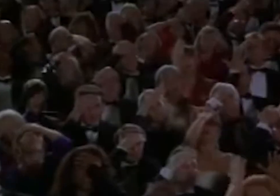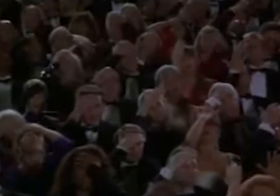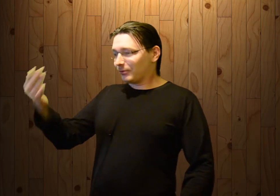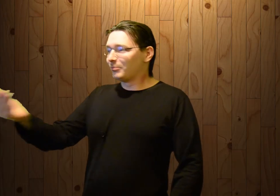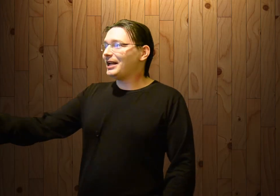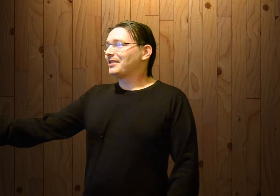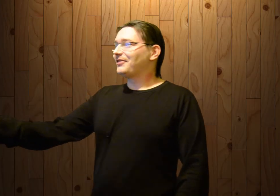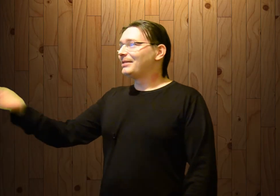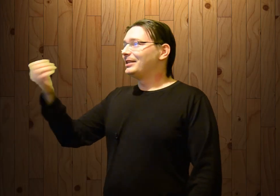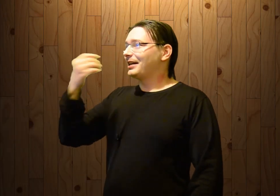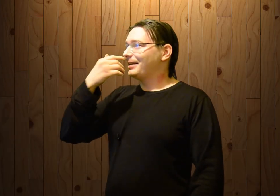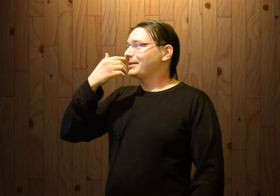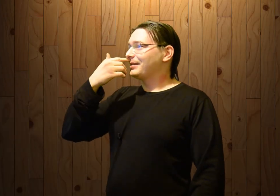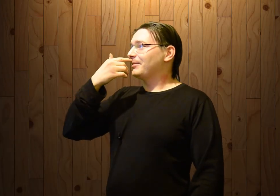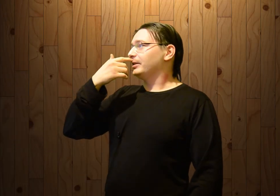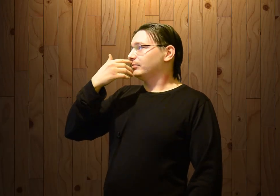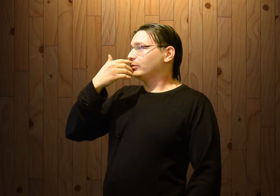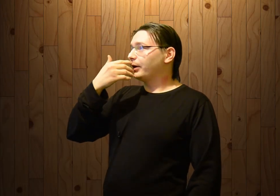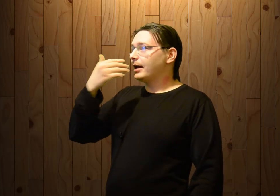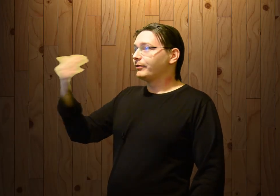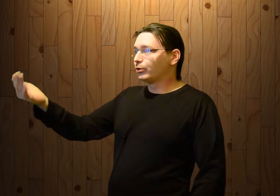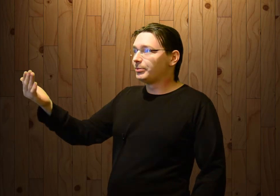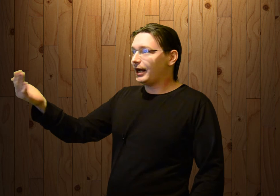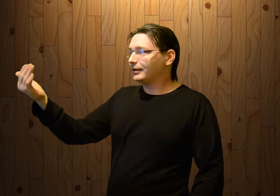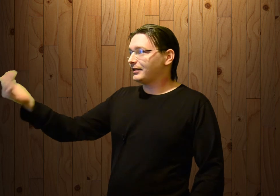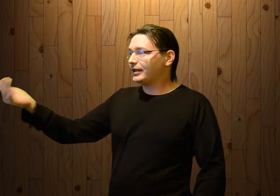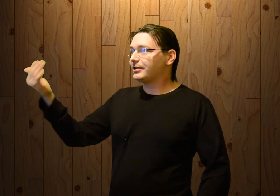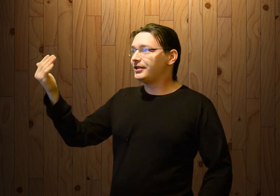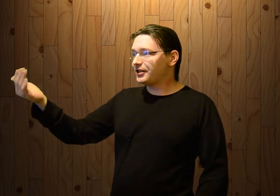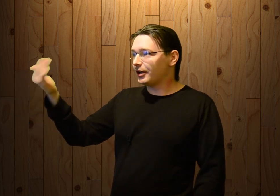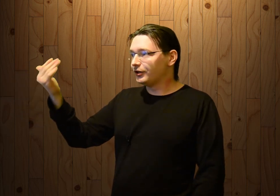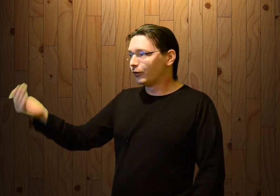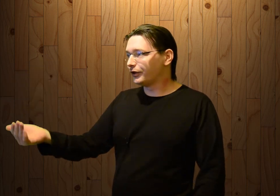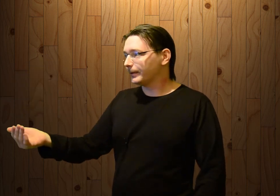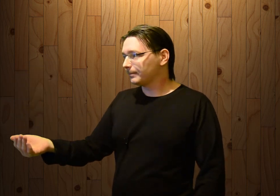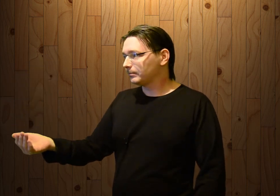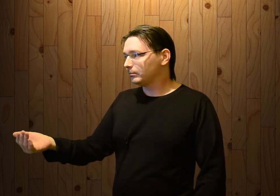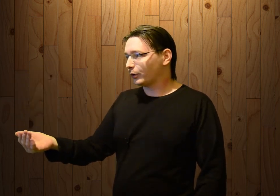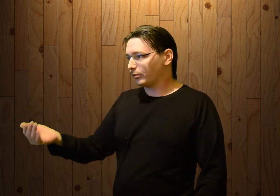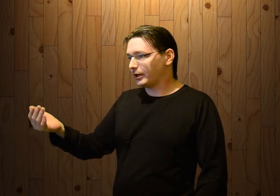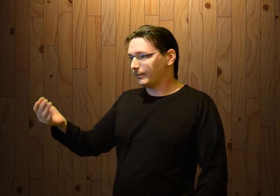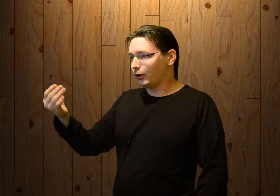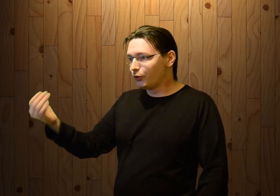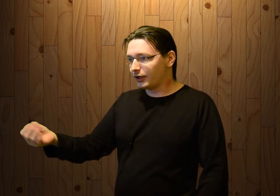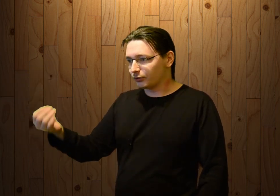Ну, блядь, назвали бы они хотя бы, не знаю, блядь. Ну, реально, вернули бы реально название День Оленевода. То, что, блядь, люди, которые